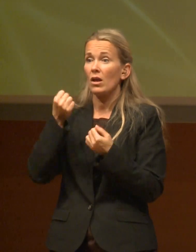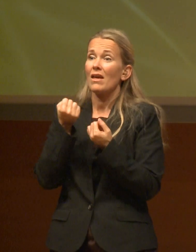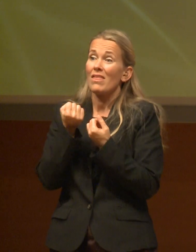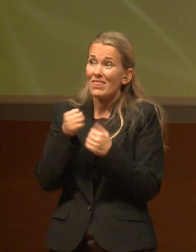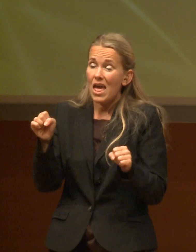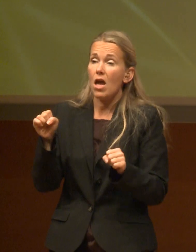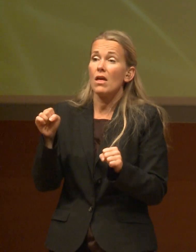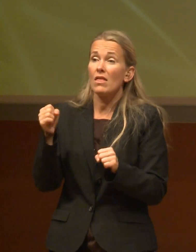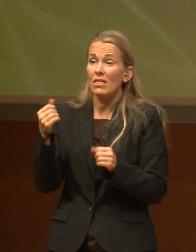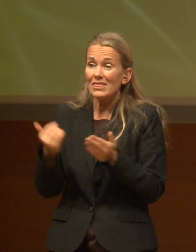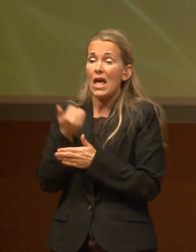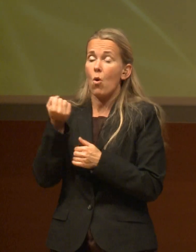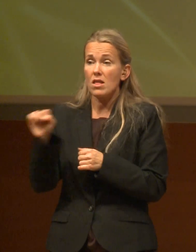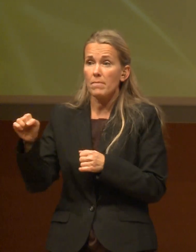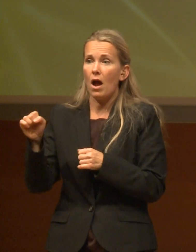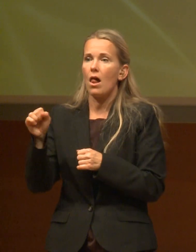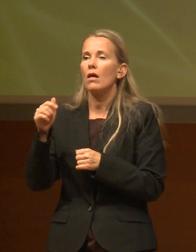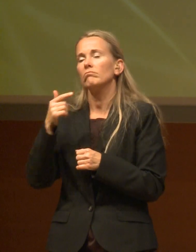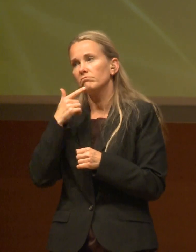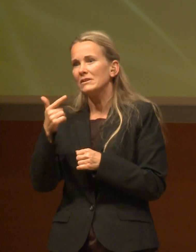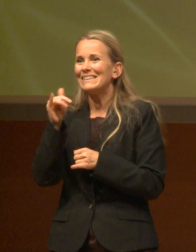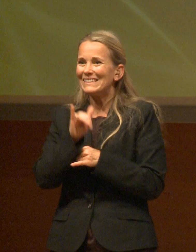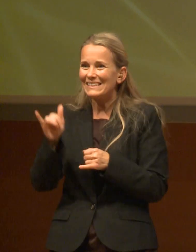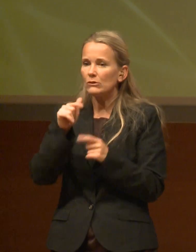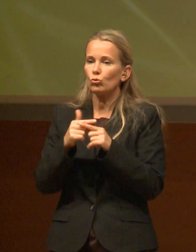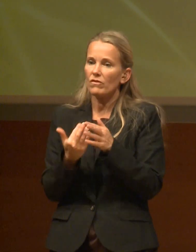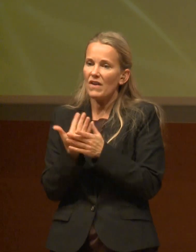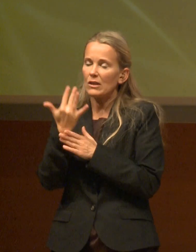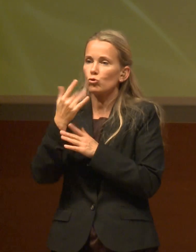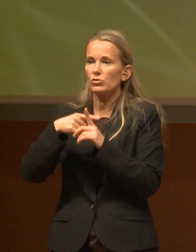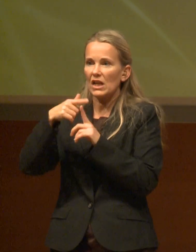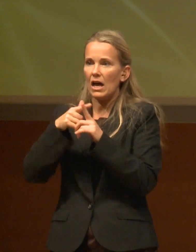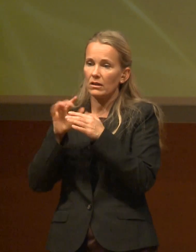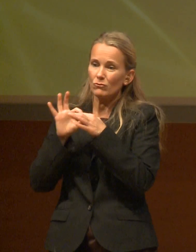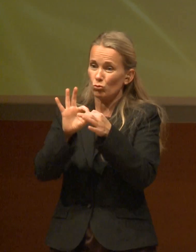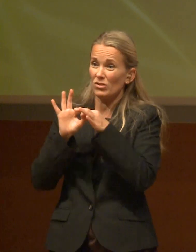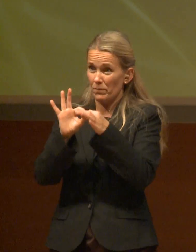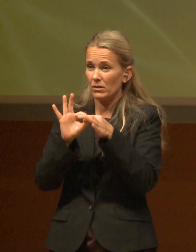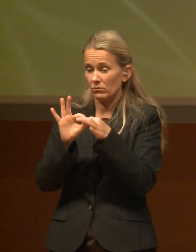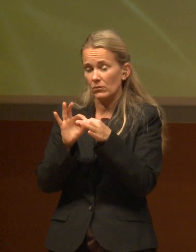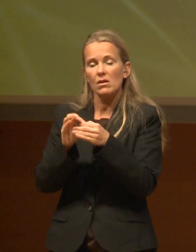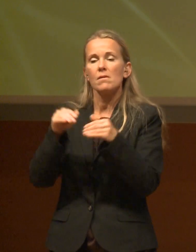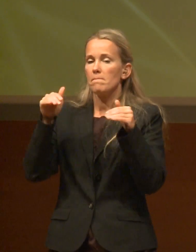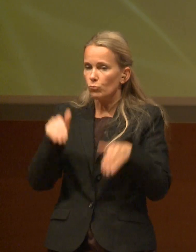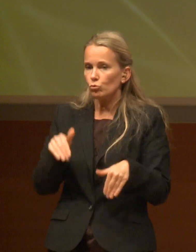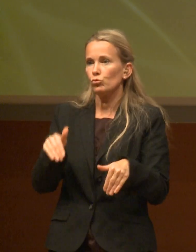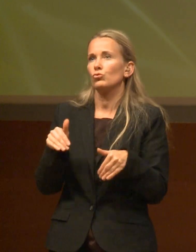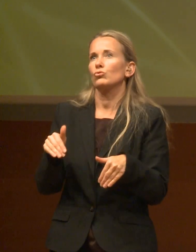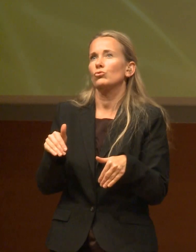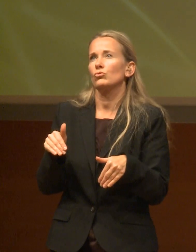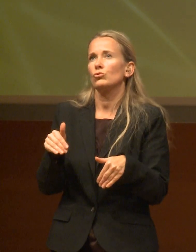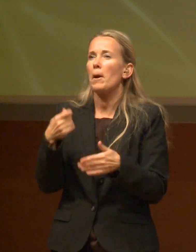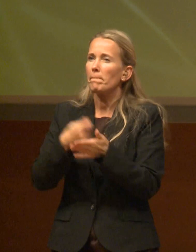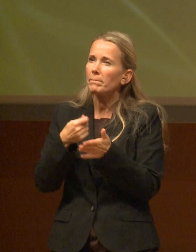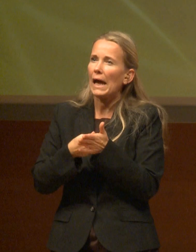Wirtschaftstheorie, Konsistenz, in wonach Zinssatz und Wachstumsrate in einer gewissen Relation zu stehen haben, dann muss man sich in der